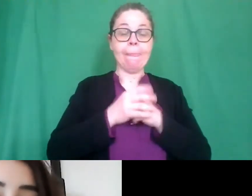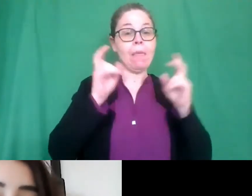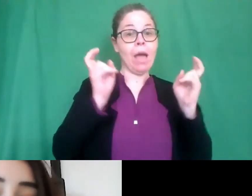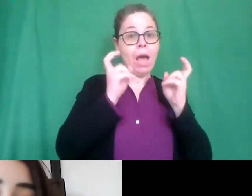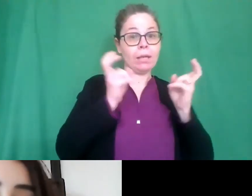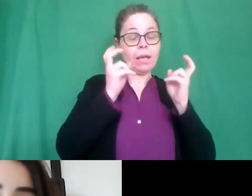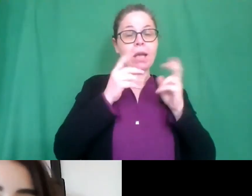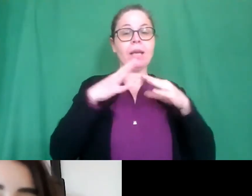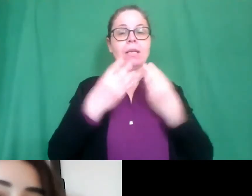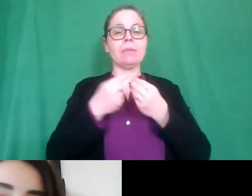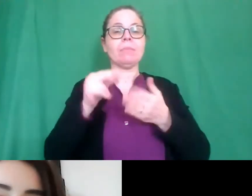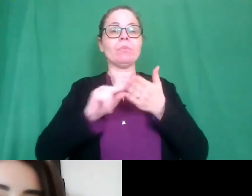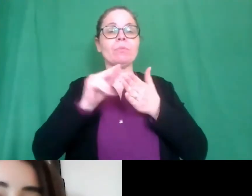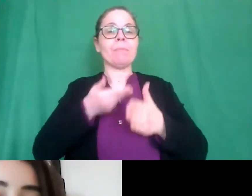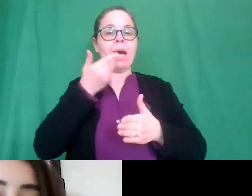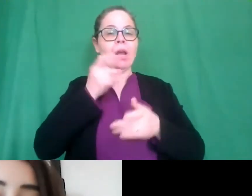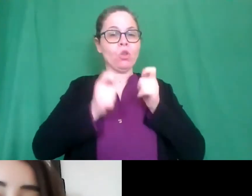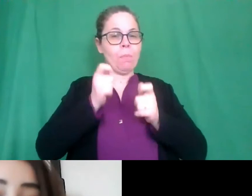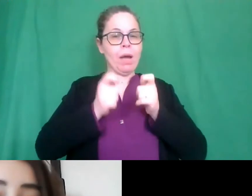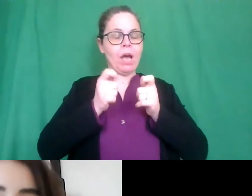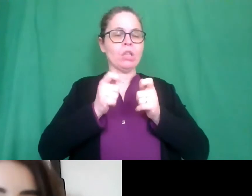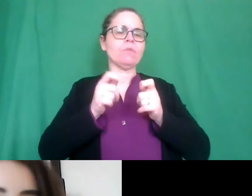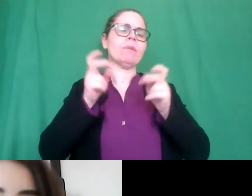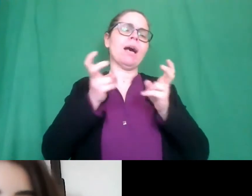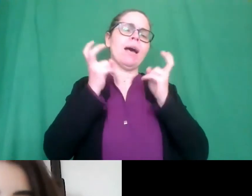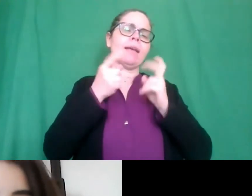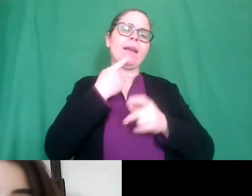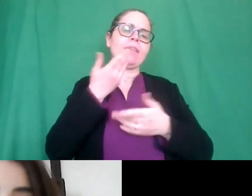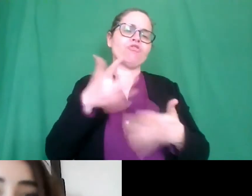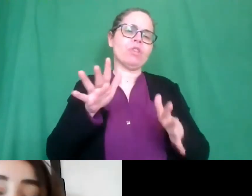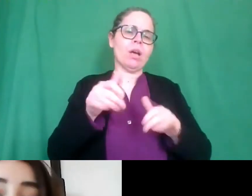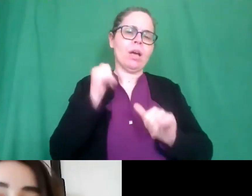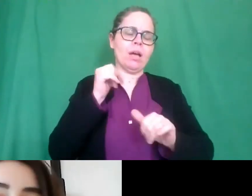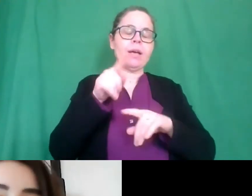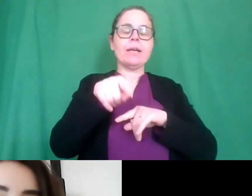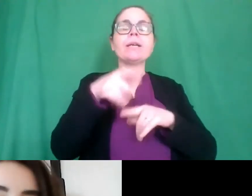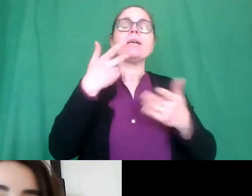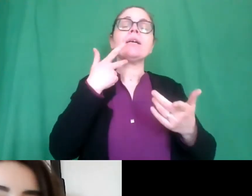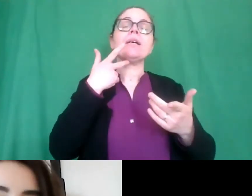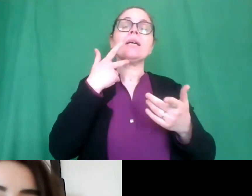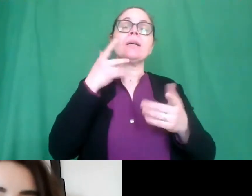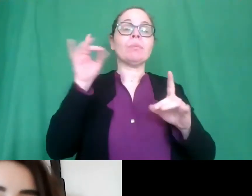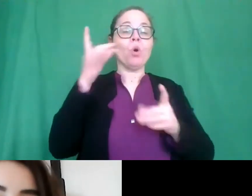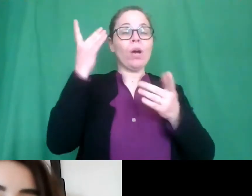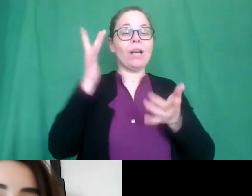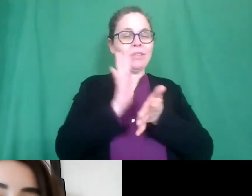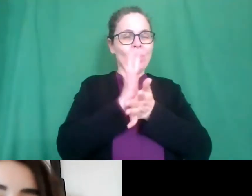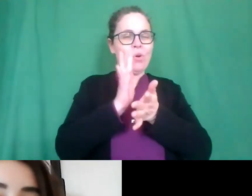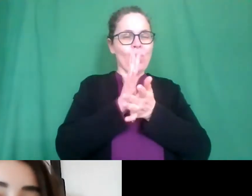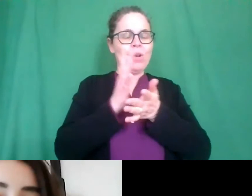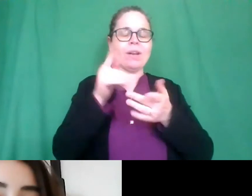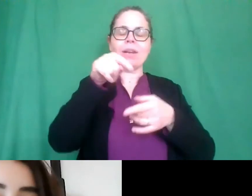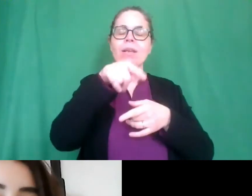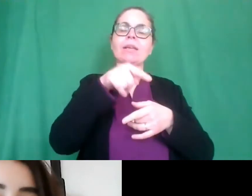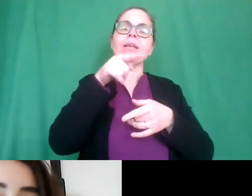Magarotto di Padova ogni anno come ha già anticipato in occasione di questa ricorrenza coinvolge bambini e ragazzi degli